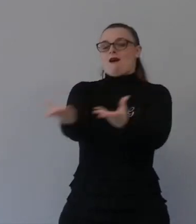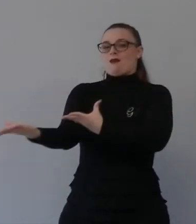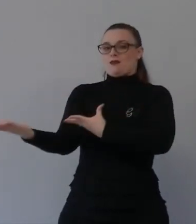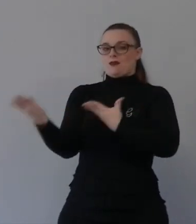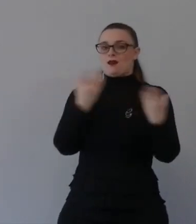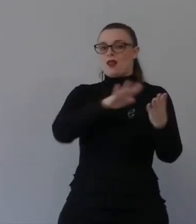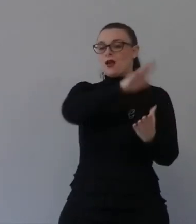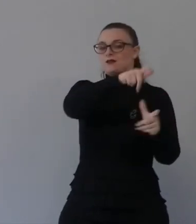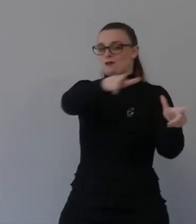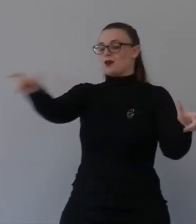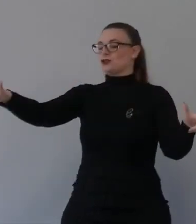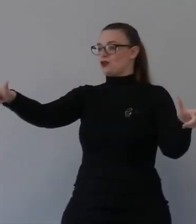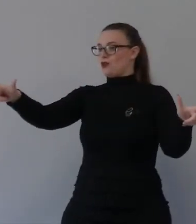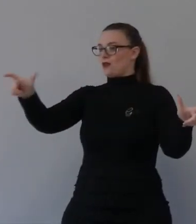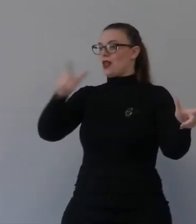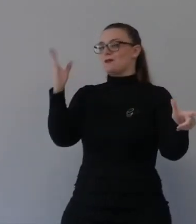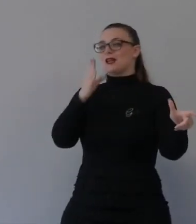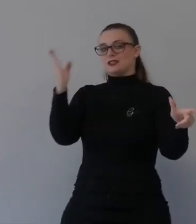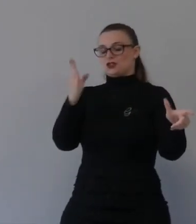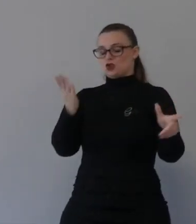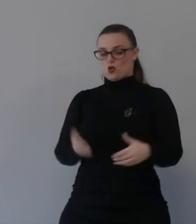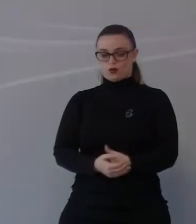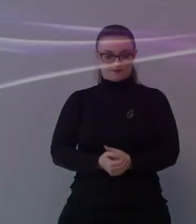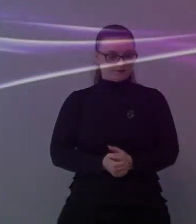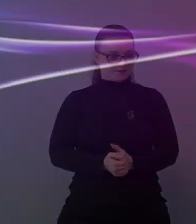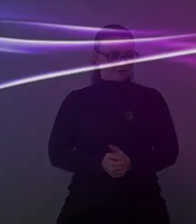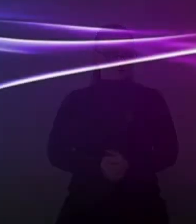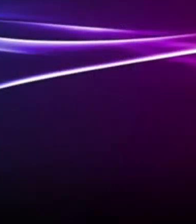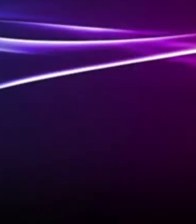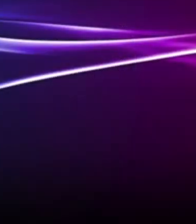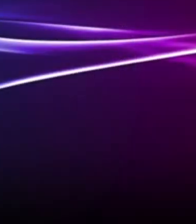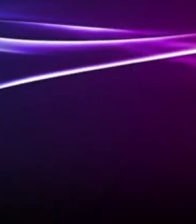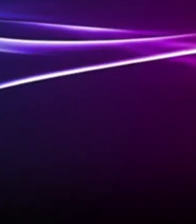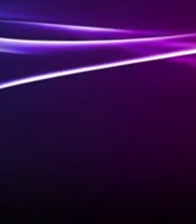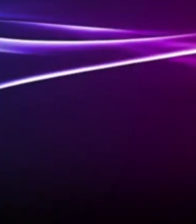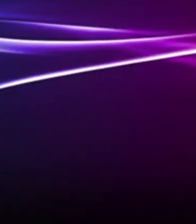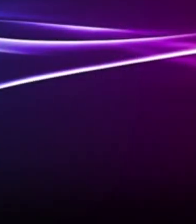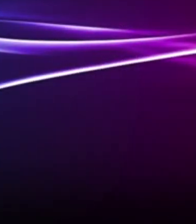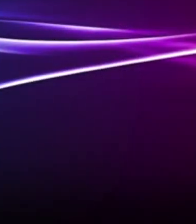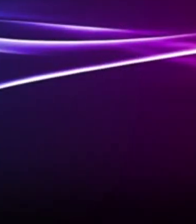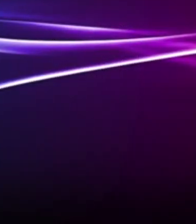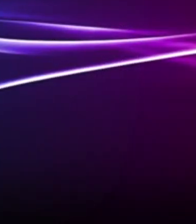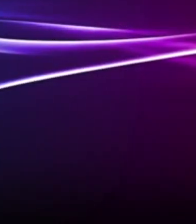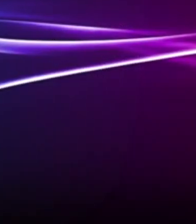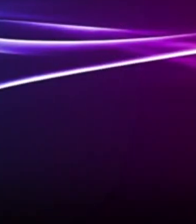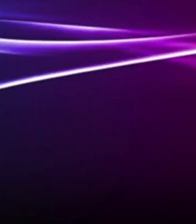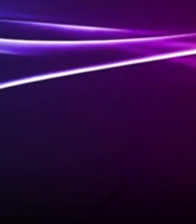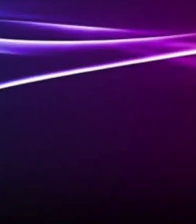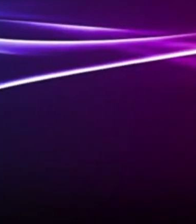grazie a tutti grazie